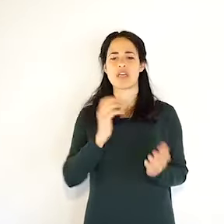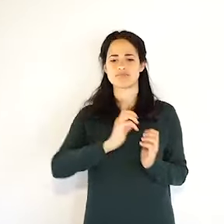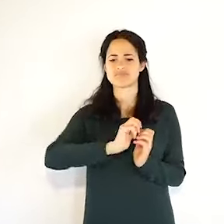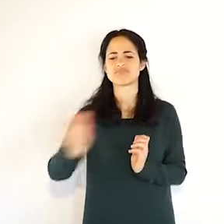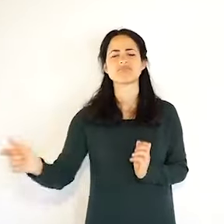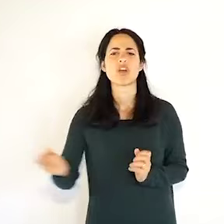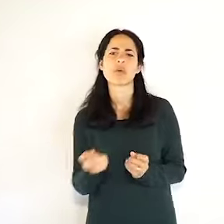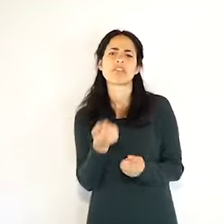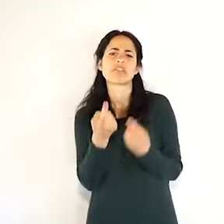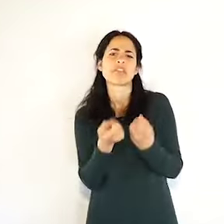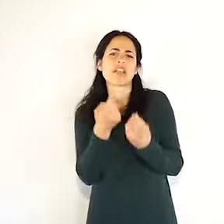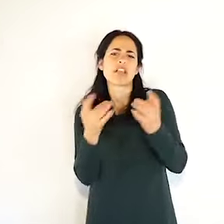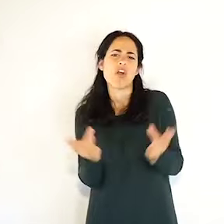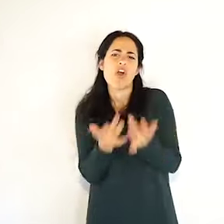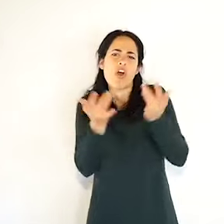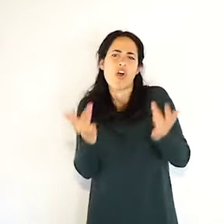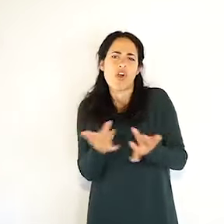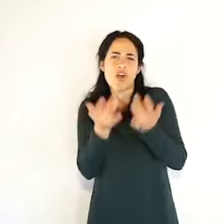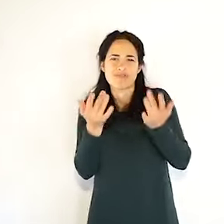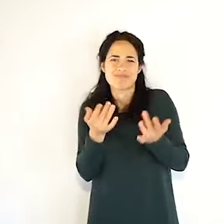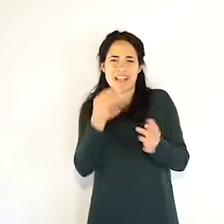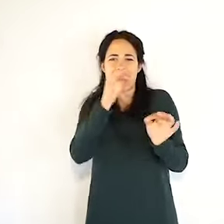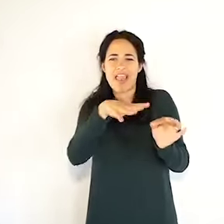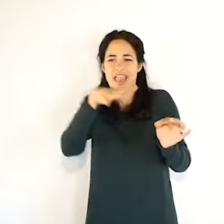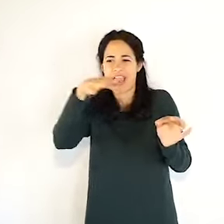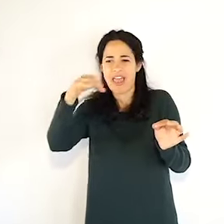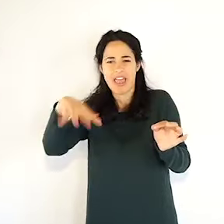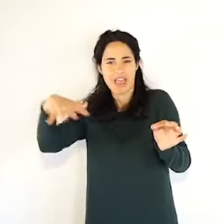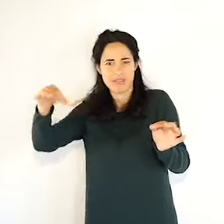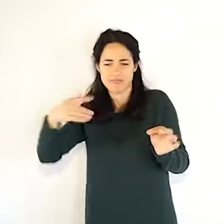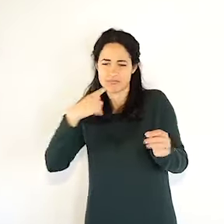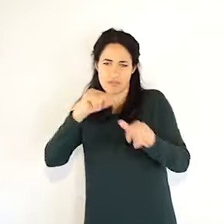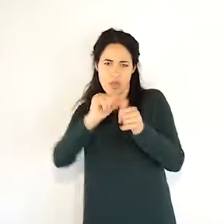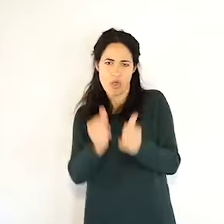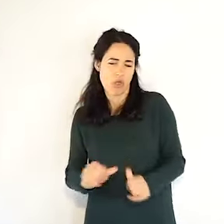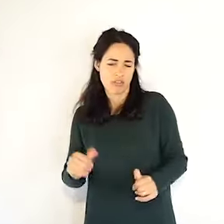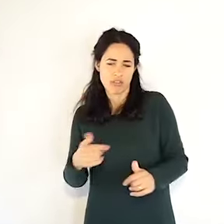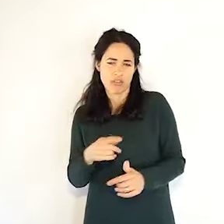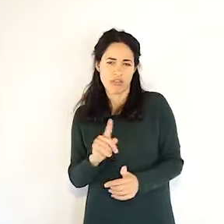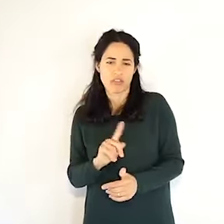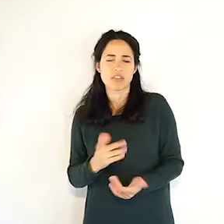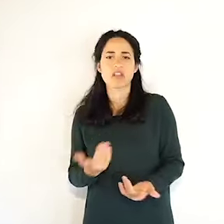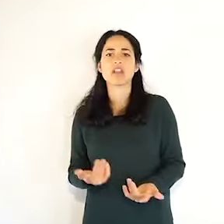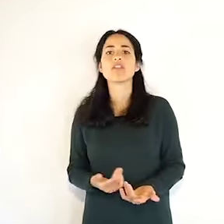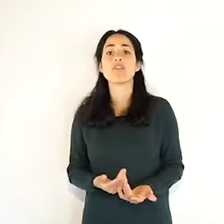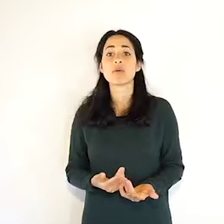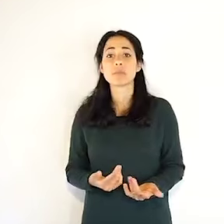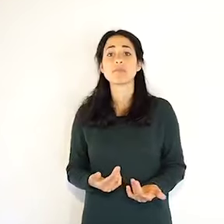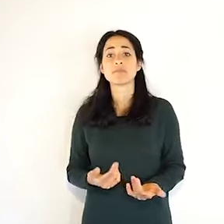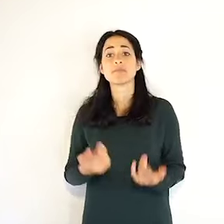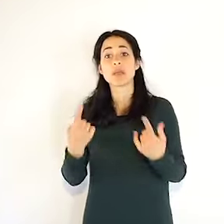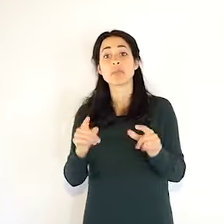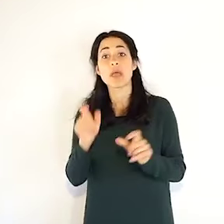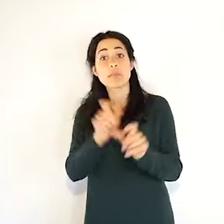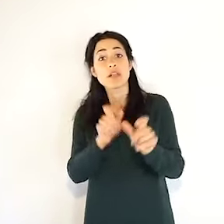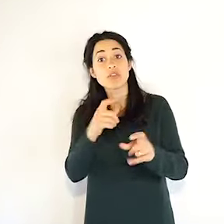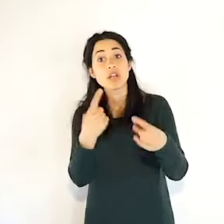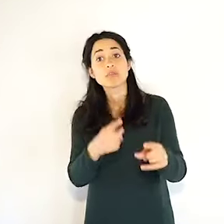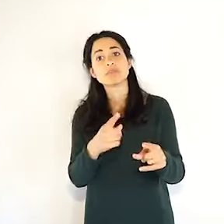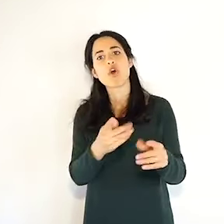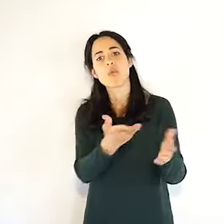ambulatori Covid e non solo negli ambulatori Covid, ma anche a volte in aree protette del pronto soccorso dove vengono